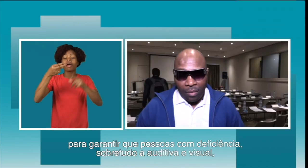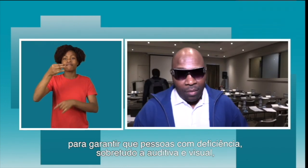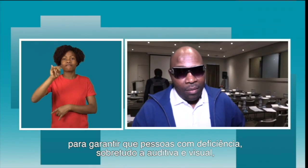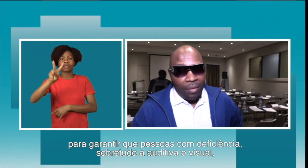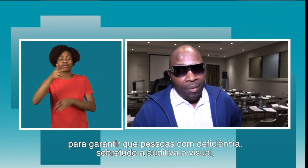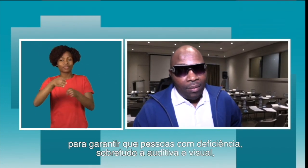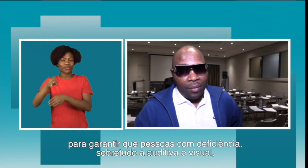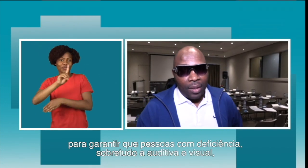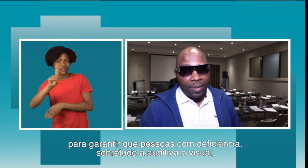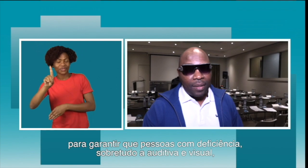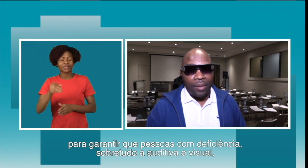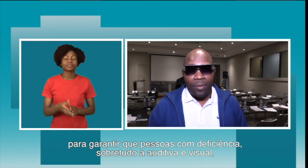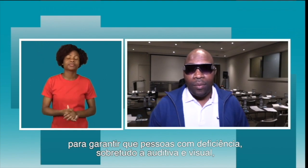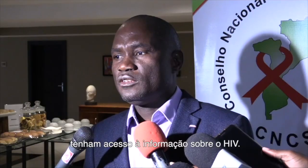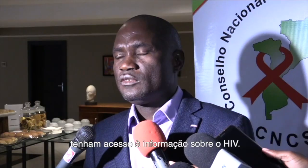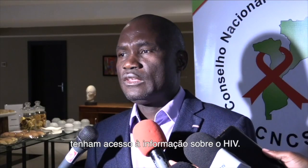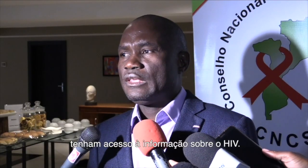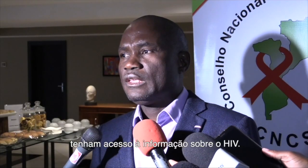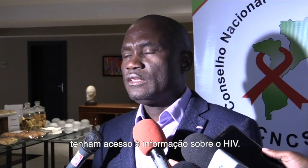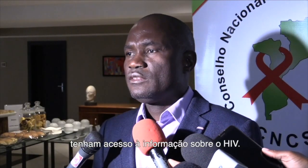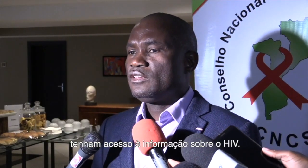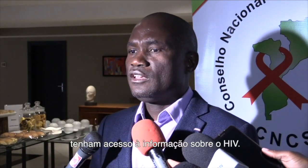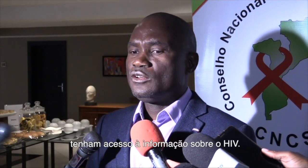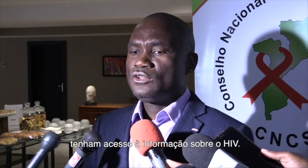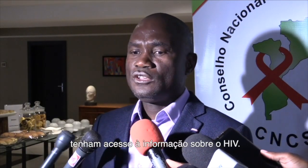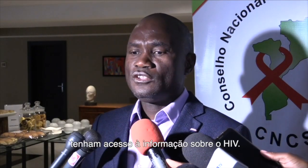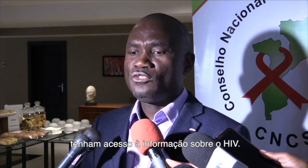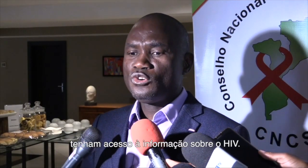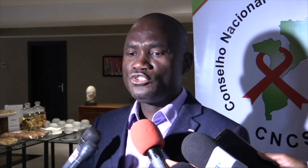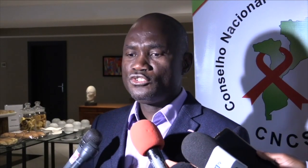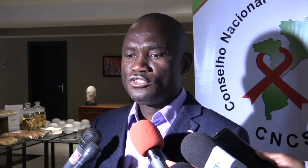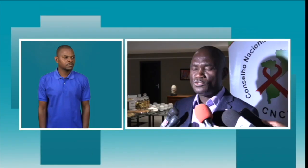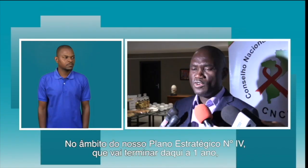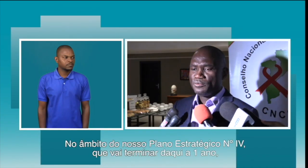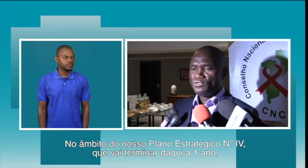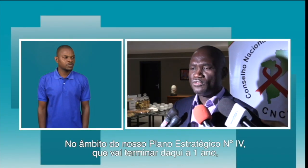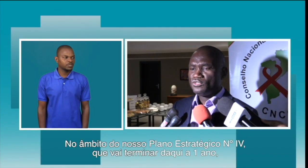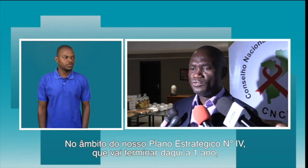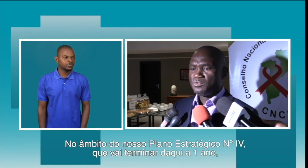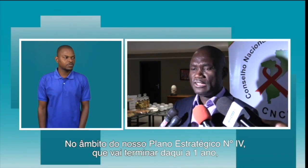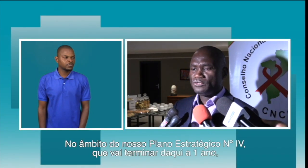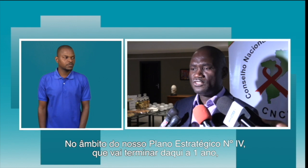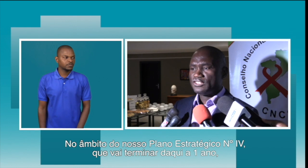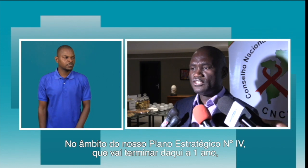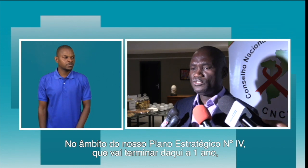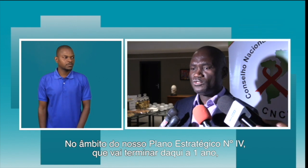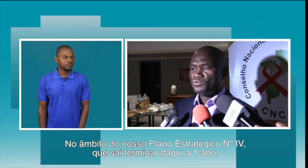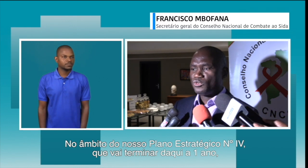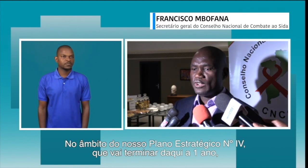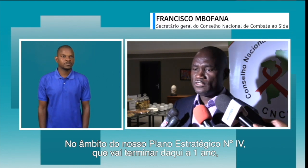sobretudo auditiva e visual, tenham acesso à informação sobre o HIV. No âmbito do nosso plano estratégico número 4,